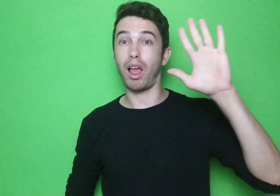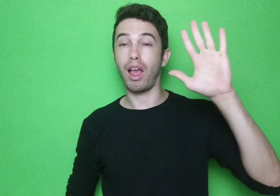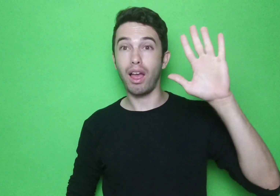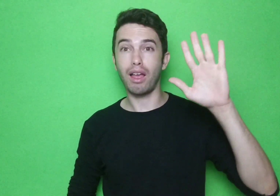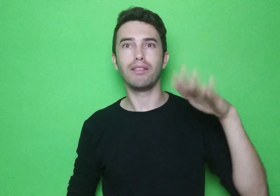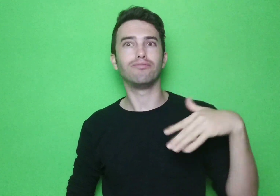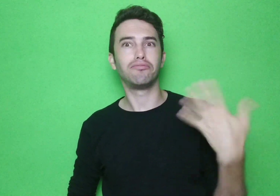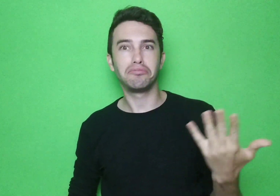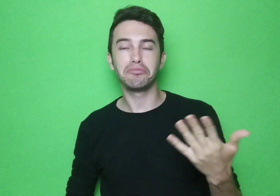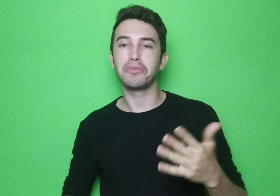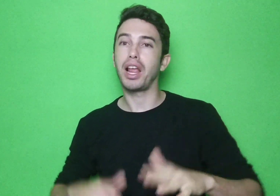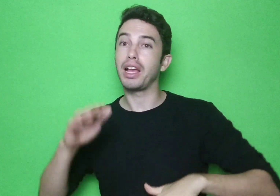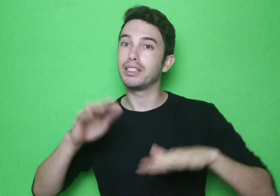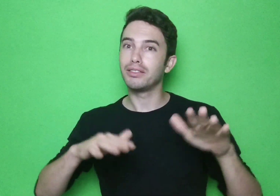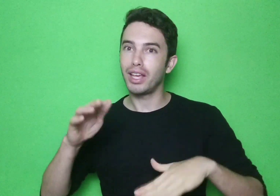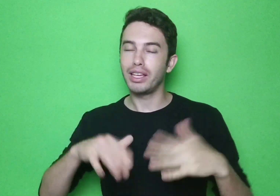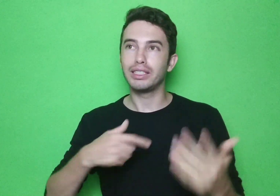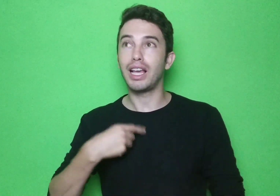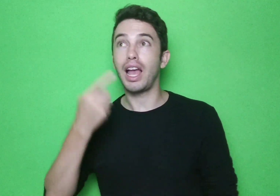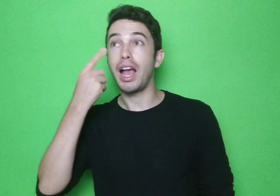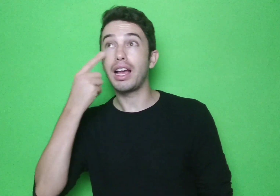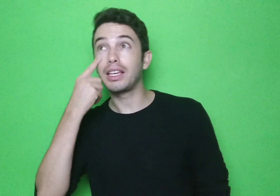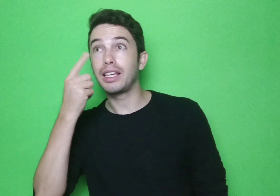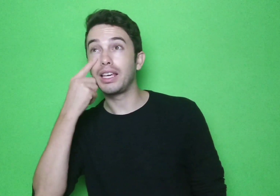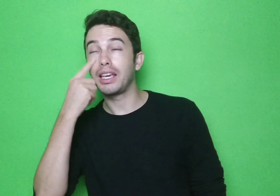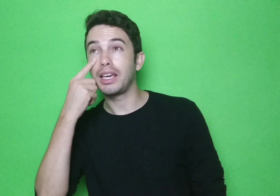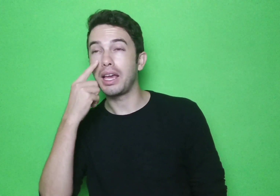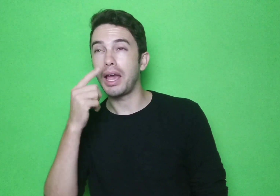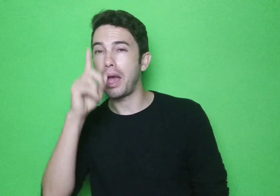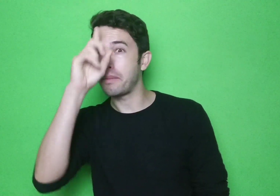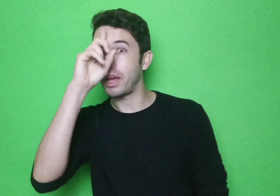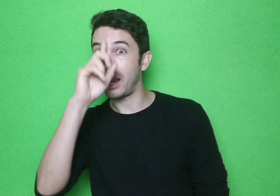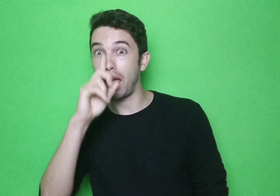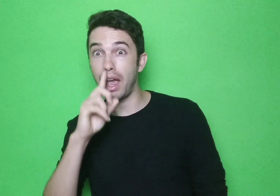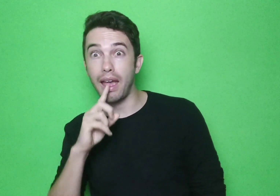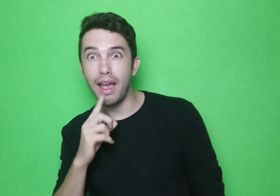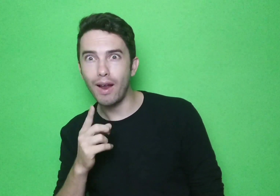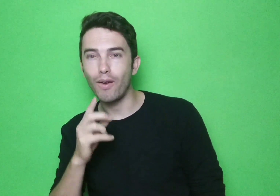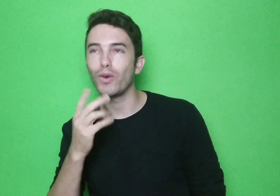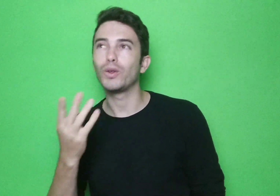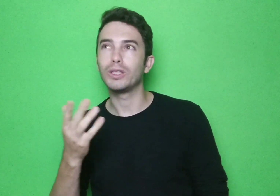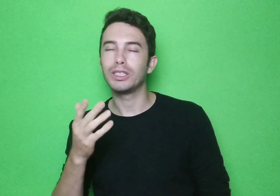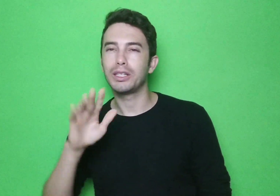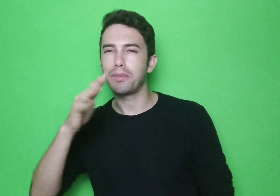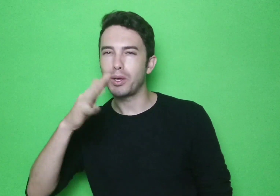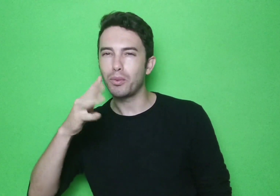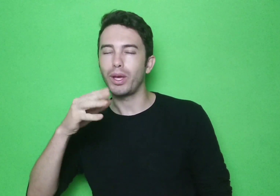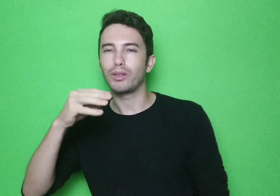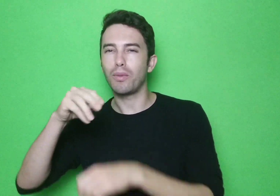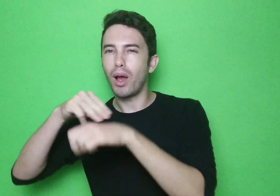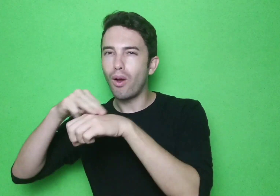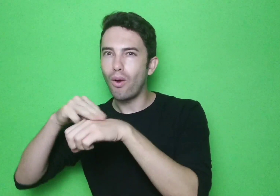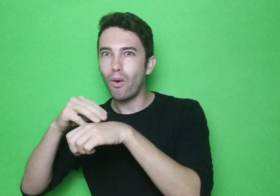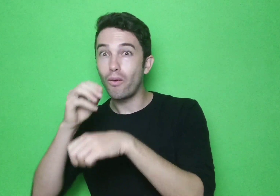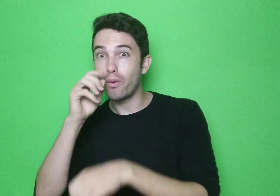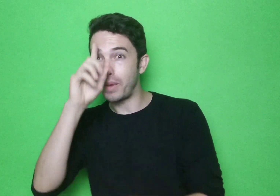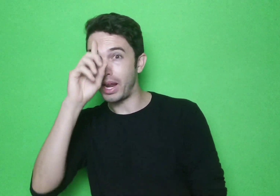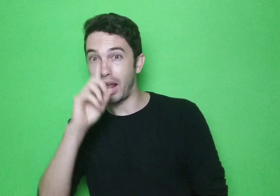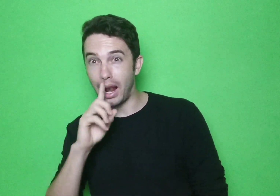verde claro. Então às vezes pode acontecer essa diferença. Por exemplo, um ocre de um